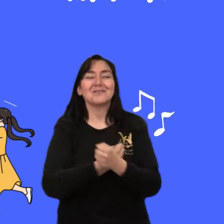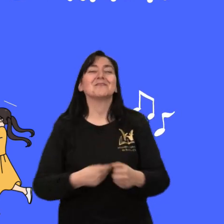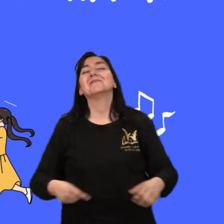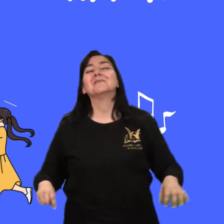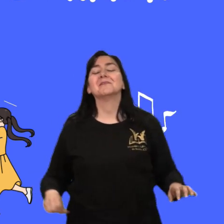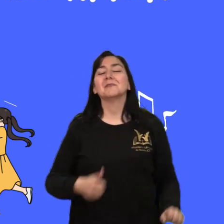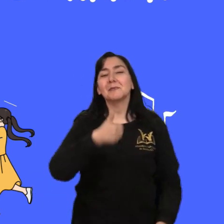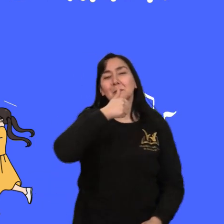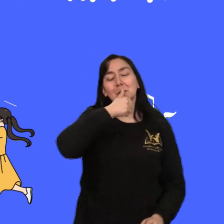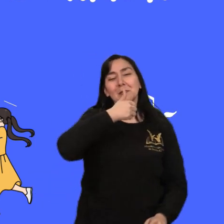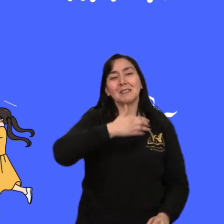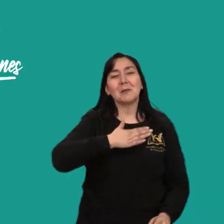amor